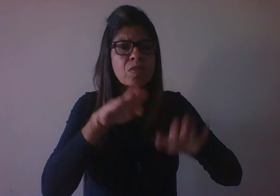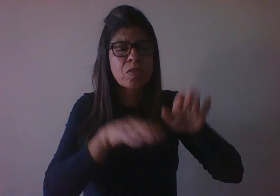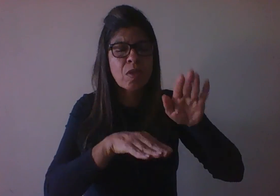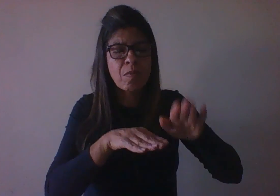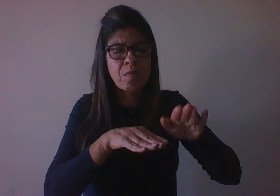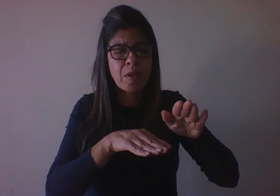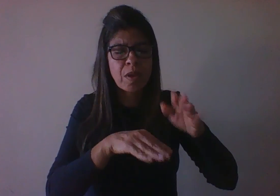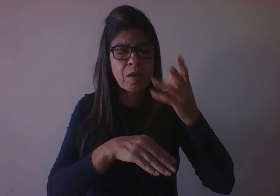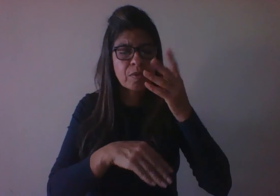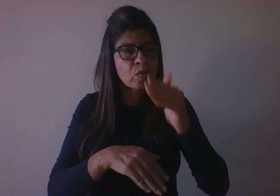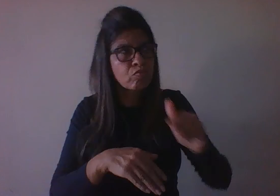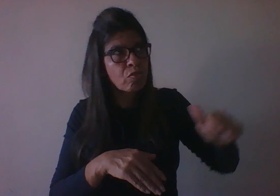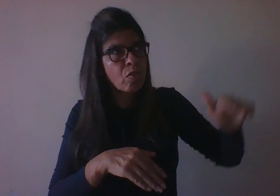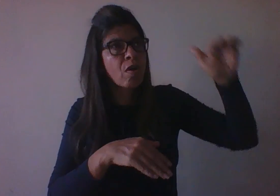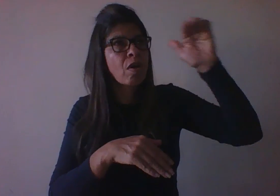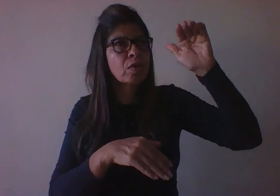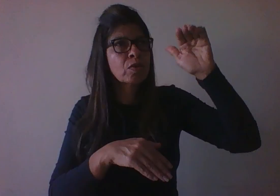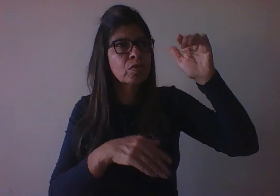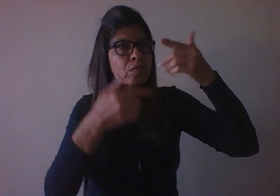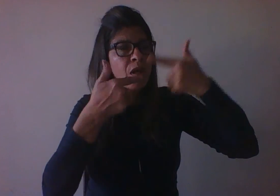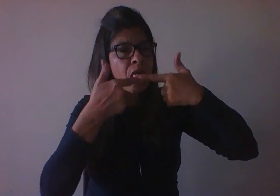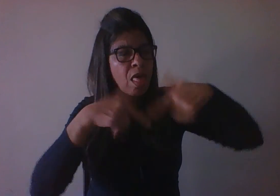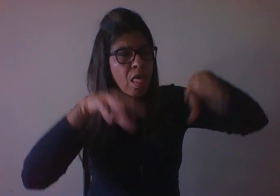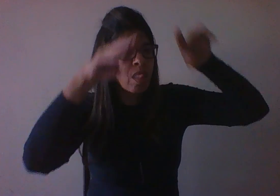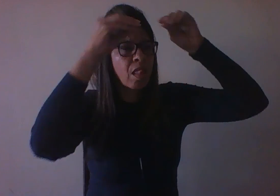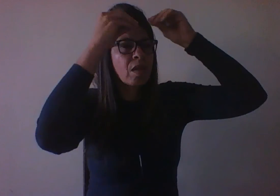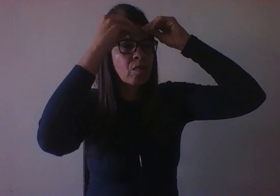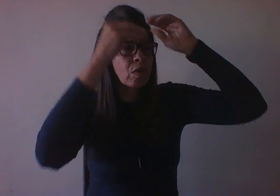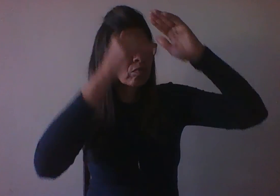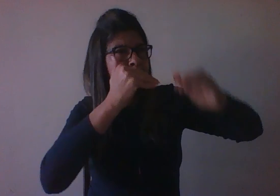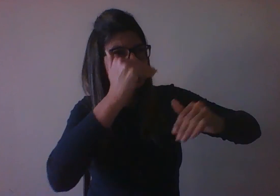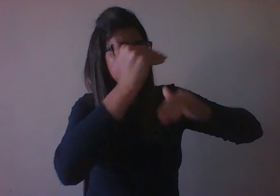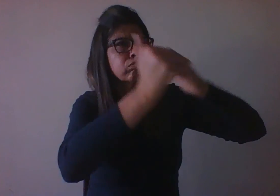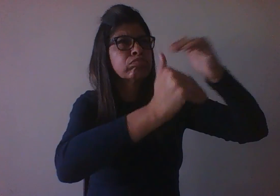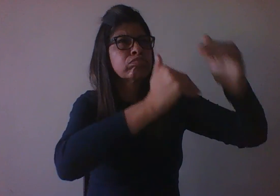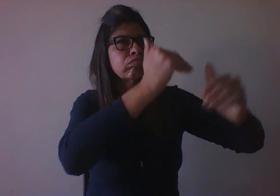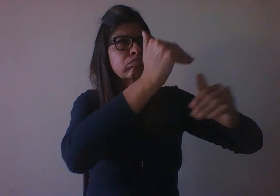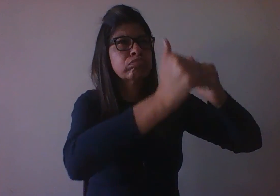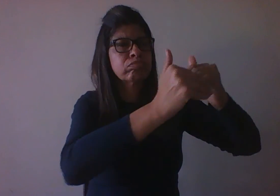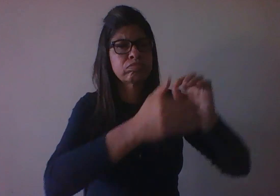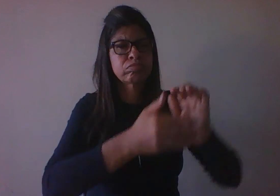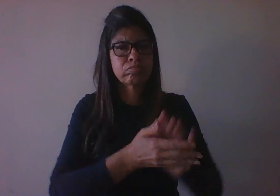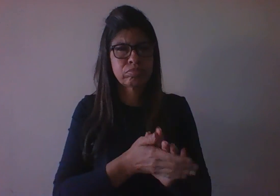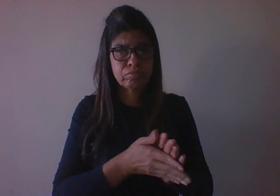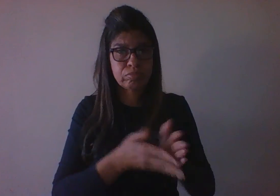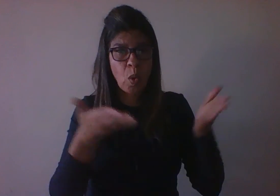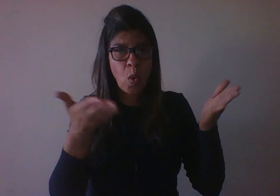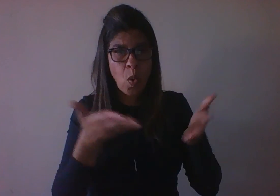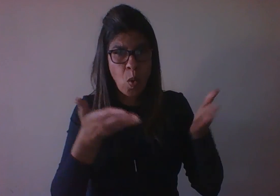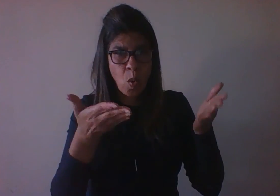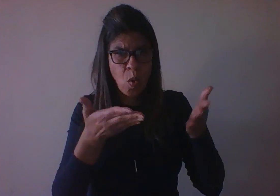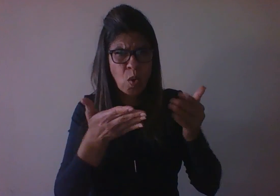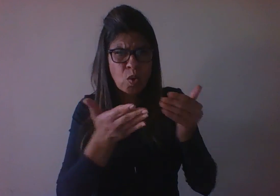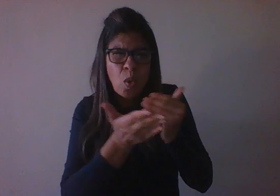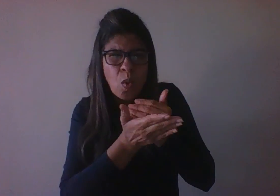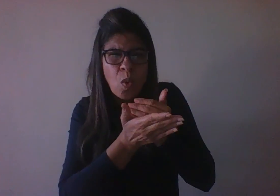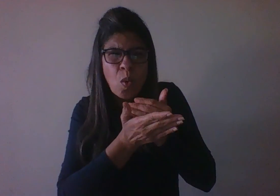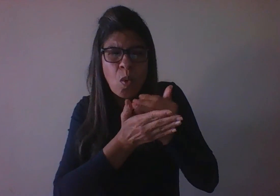da linguagem e de outros instrumentos culturais. Hoje, isso começa a modificar, as relações, a